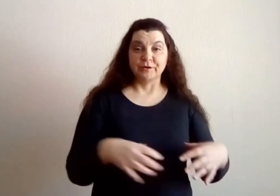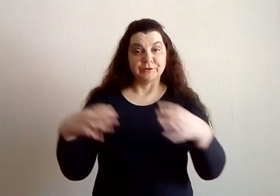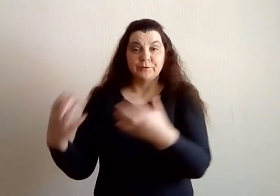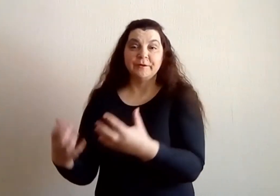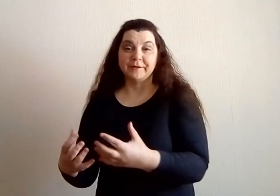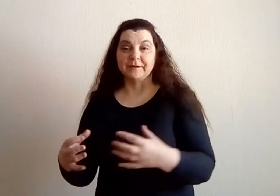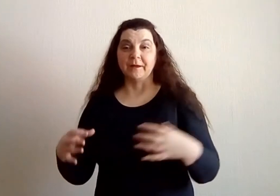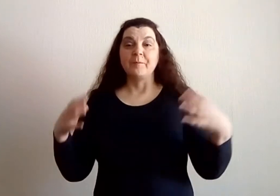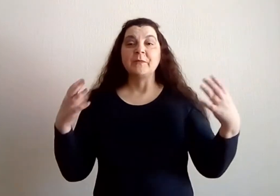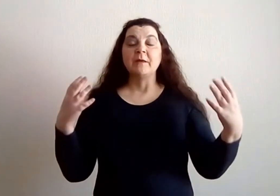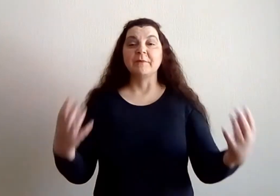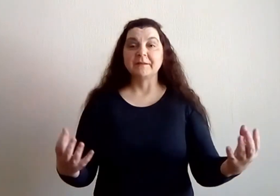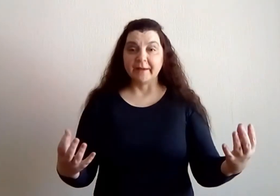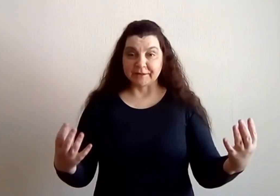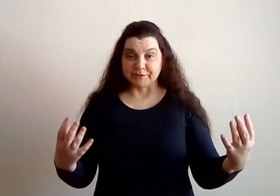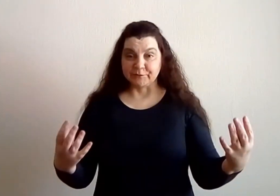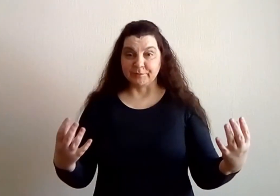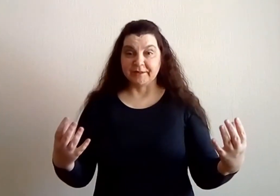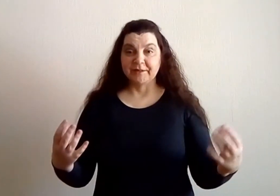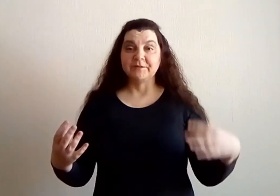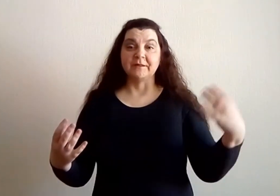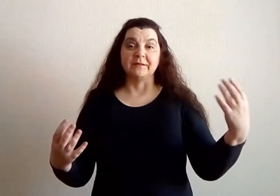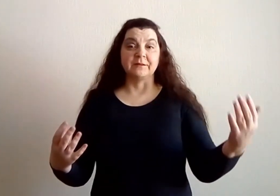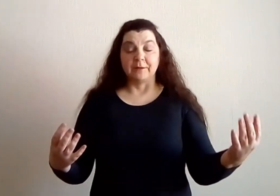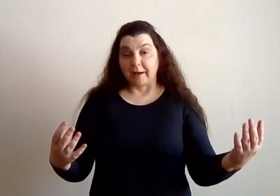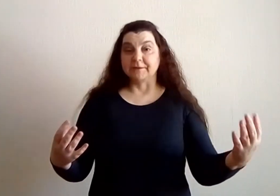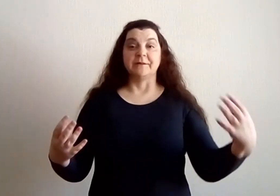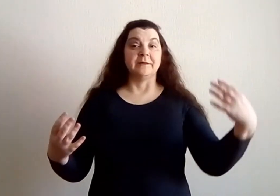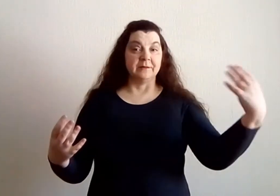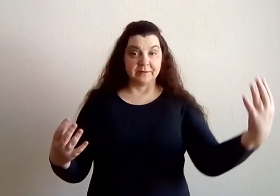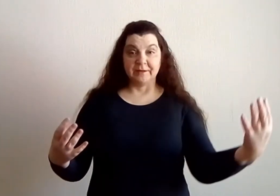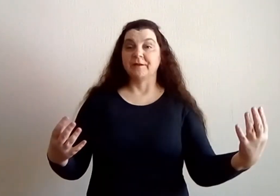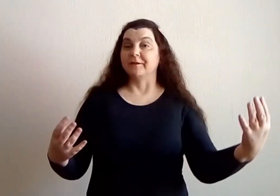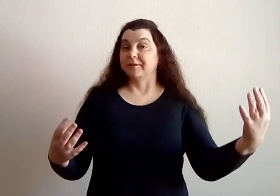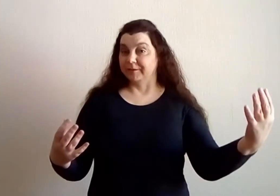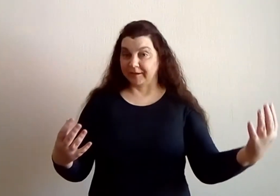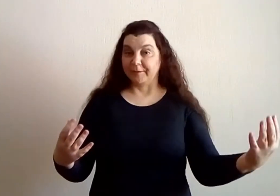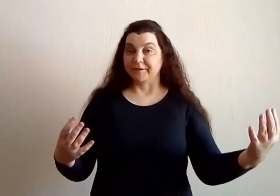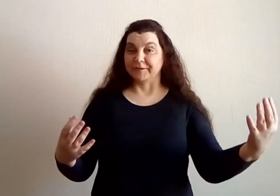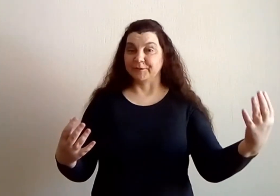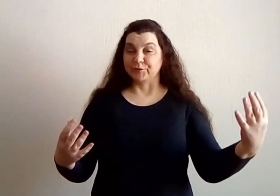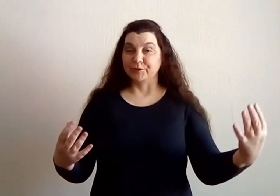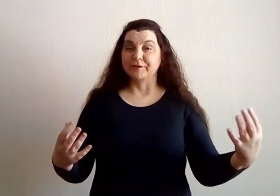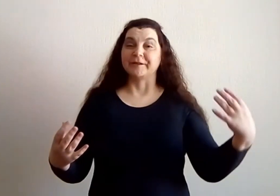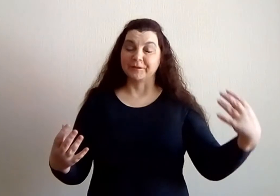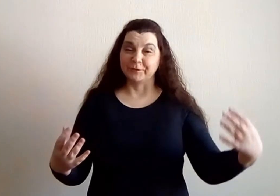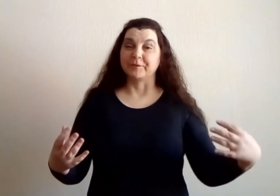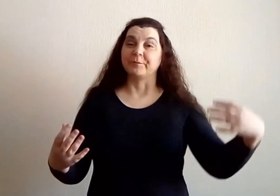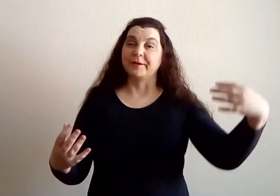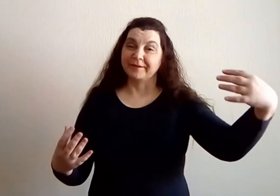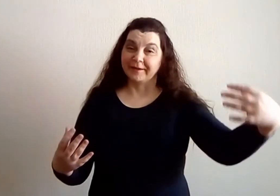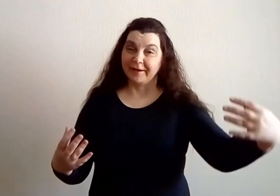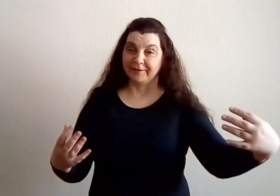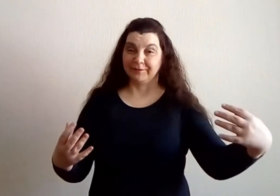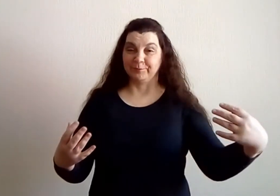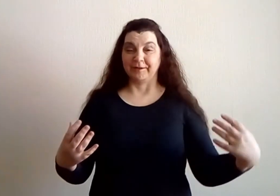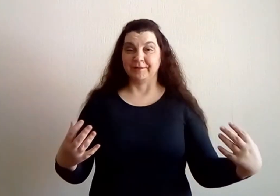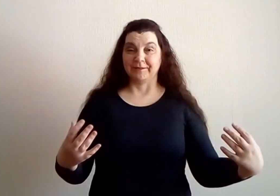что это. Мы также боимся, как же и те самые заключённые, которые боялись перейти